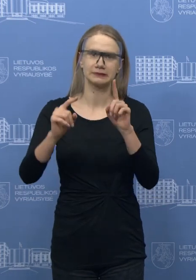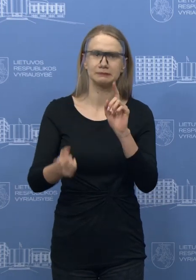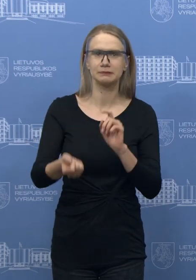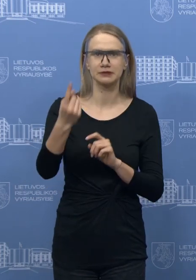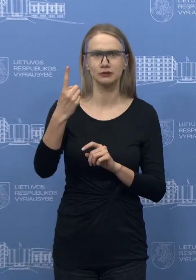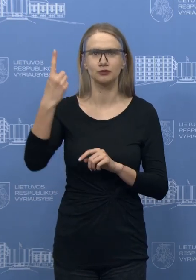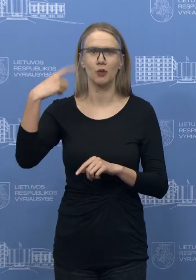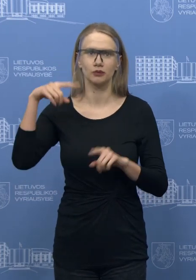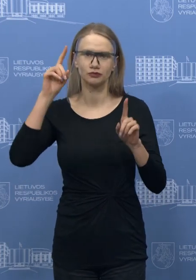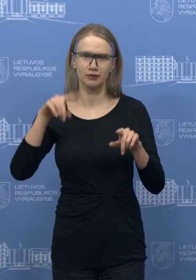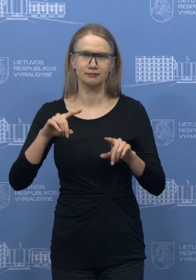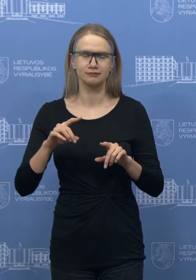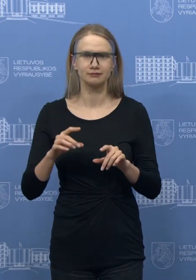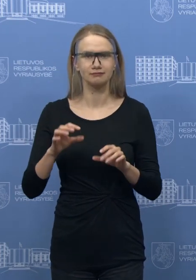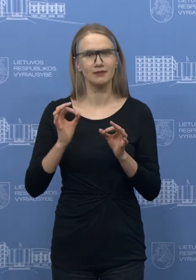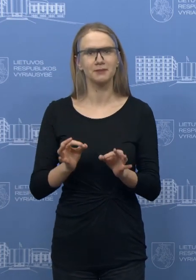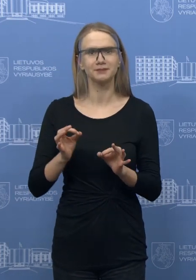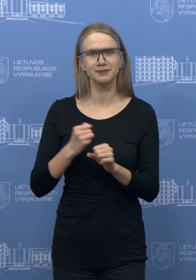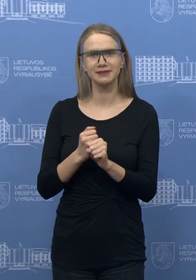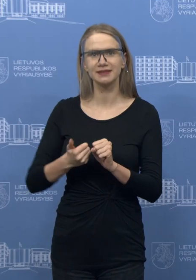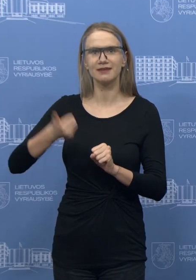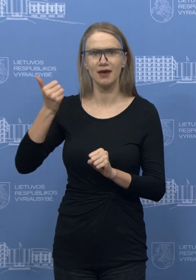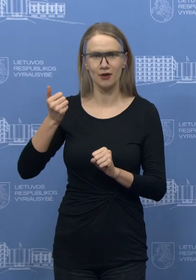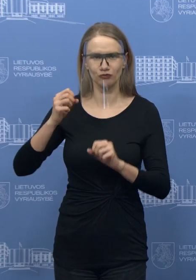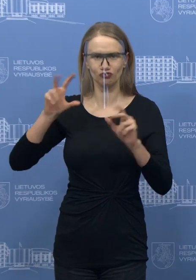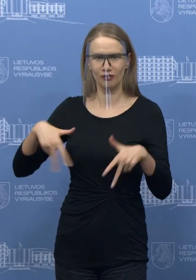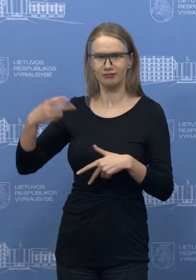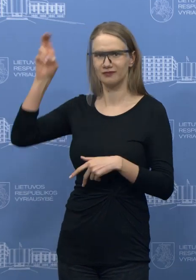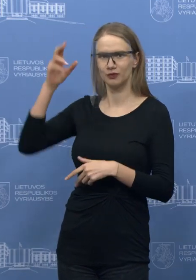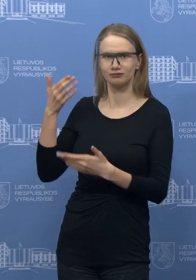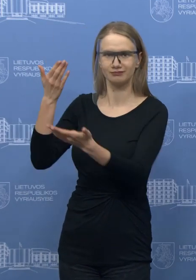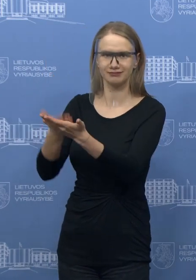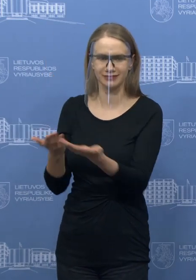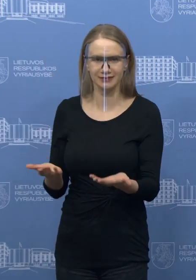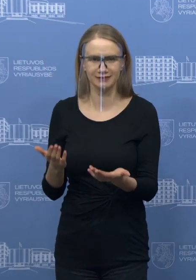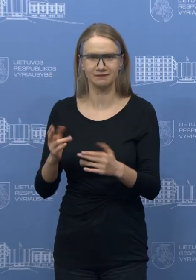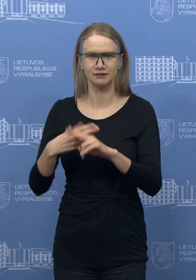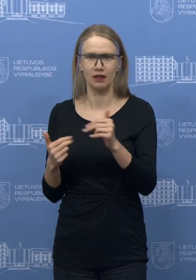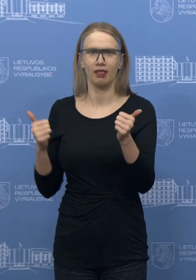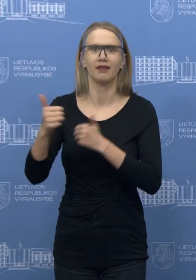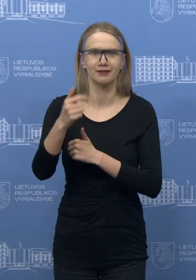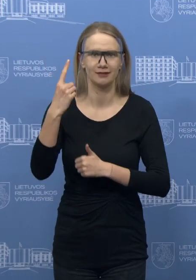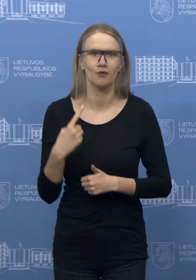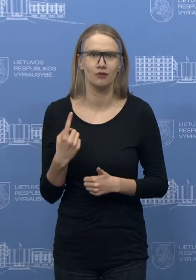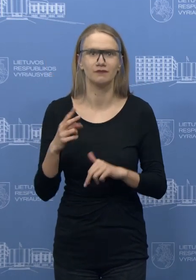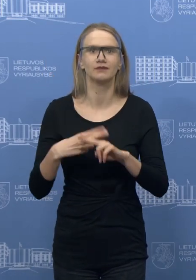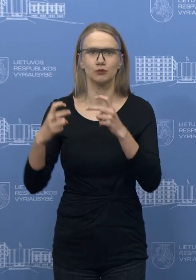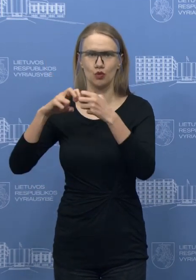padaryti šiek tiek geriau, negu buvo vyriausybės pateikta ir tada atsiranda problemos su